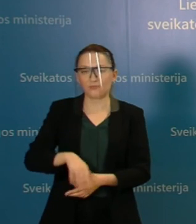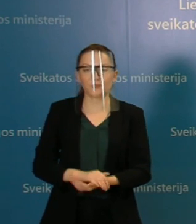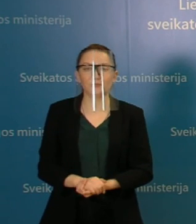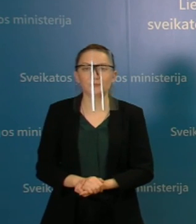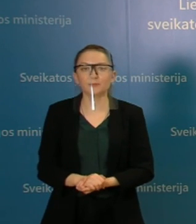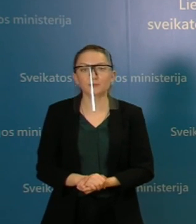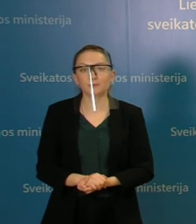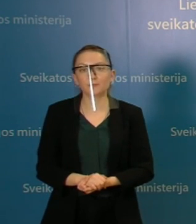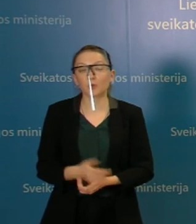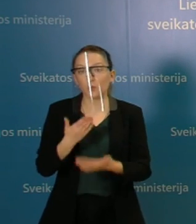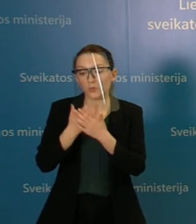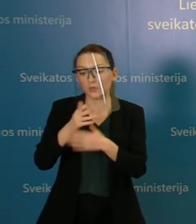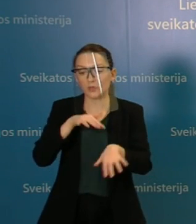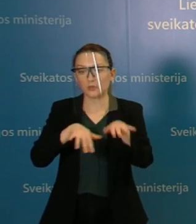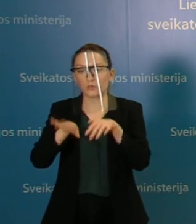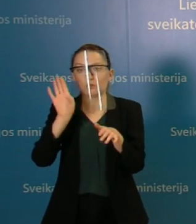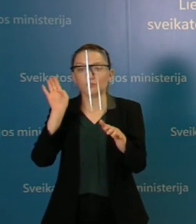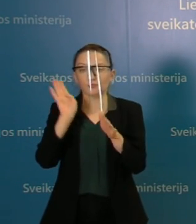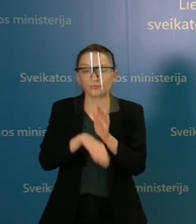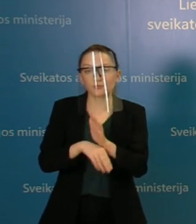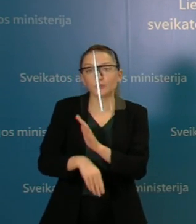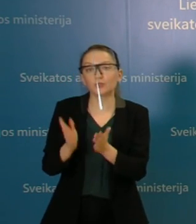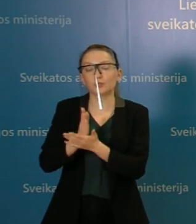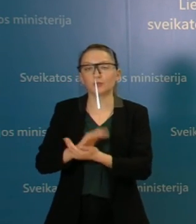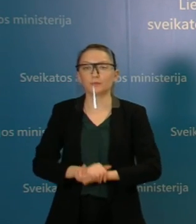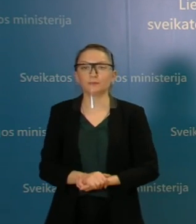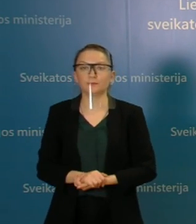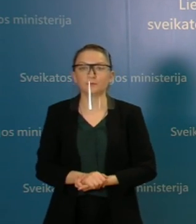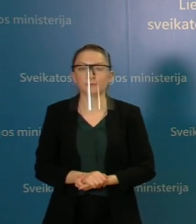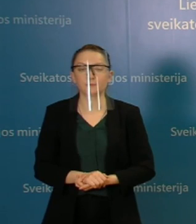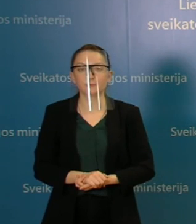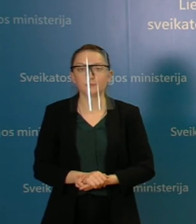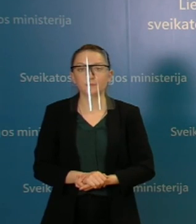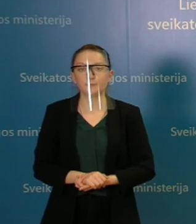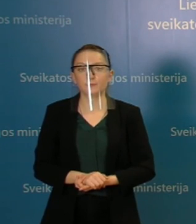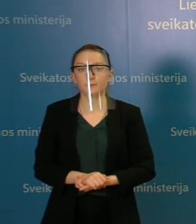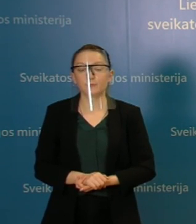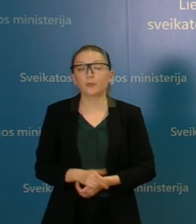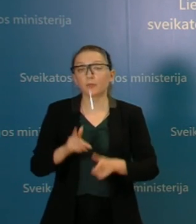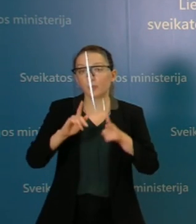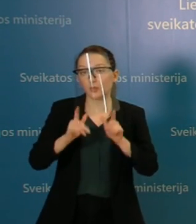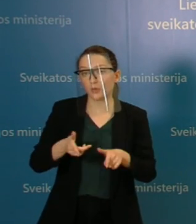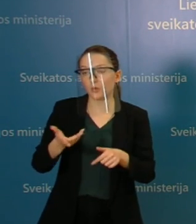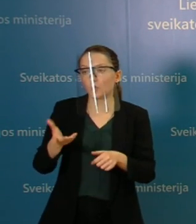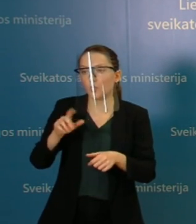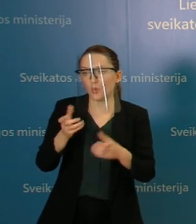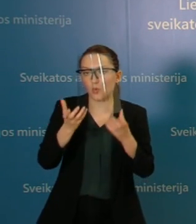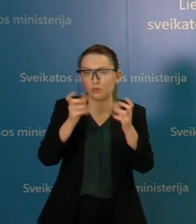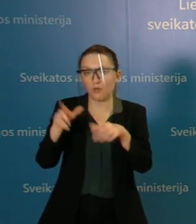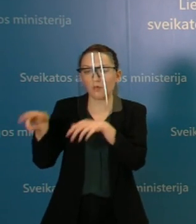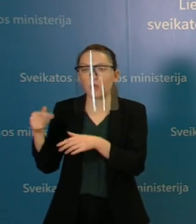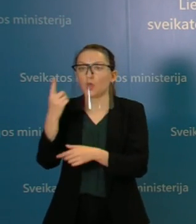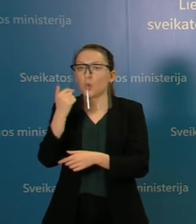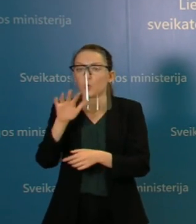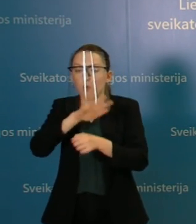savivaldybių ir galimybių, nes situacija ne tik, kaip ir sakiau, negerėja, jinai ir toliau yra blogėjanti. Tikrai daugiau savivaldybių pateksi